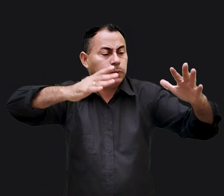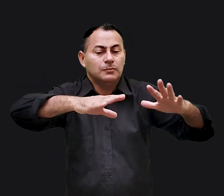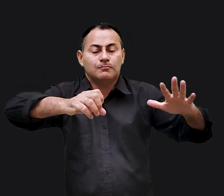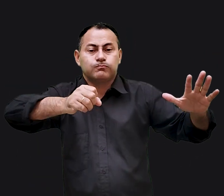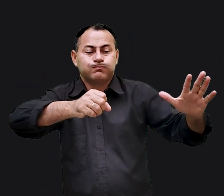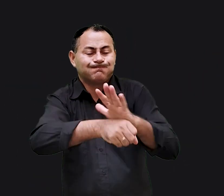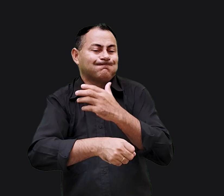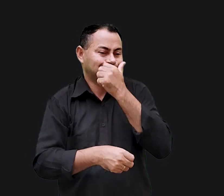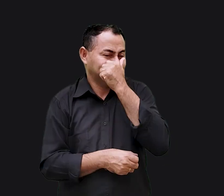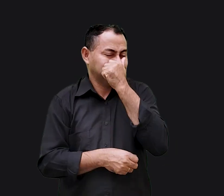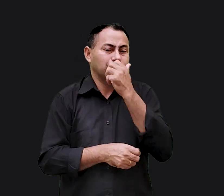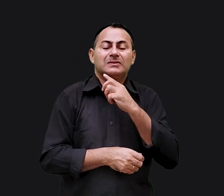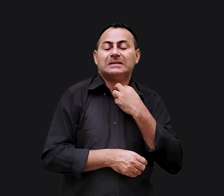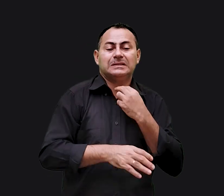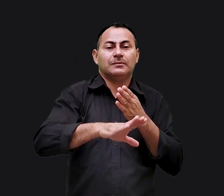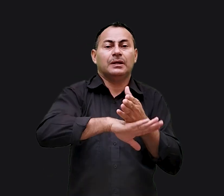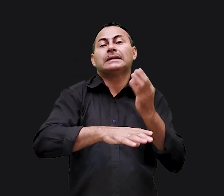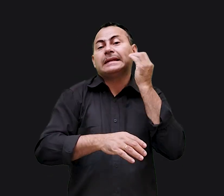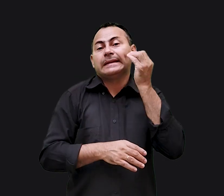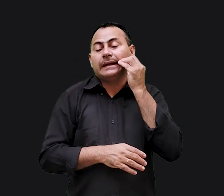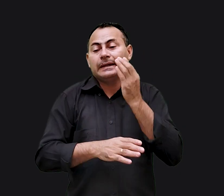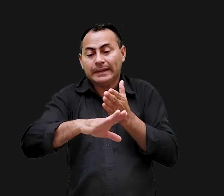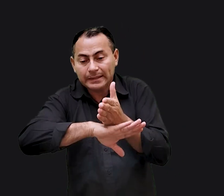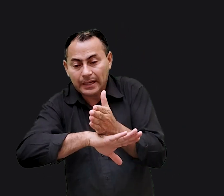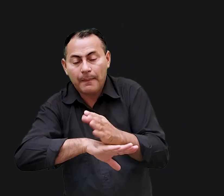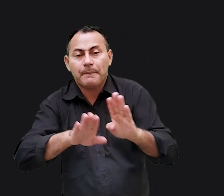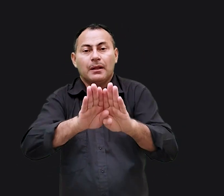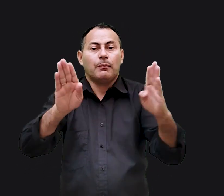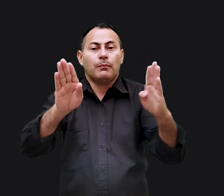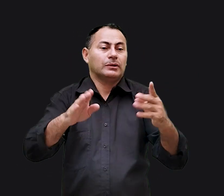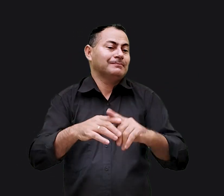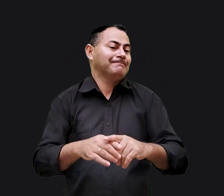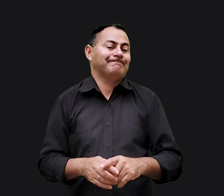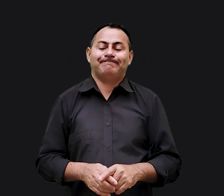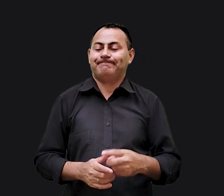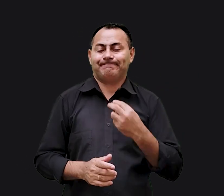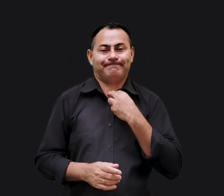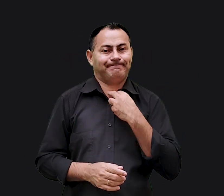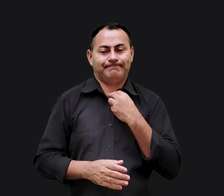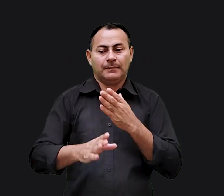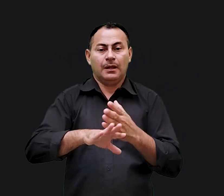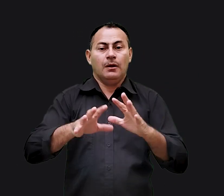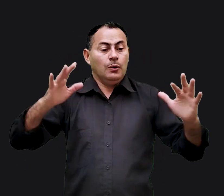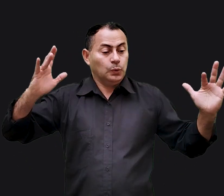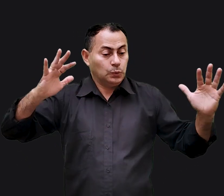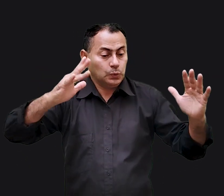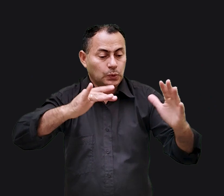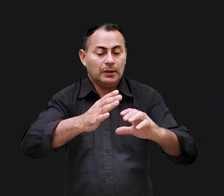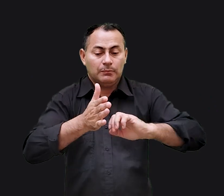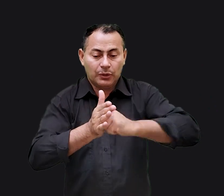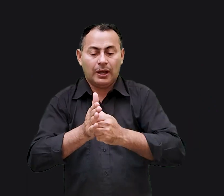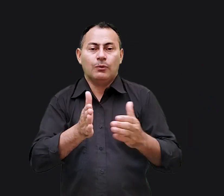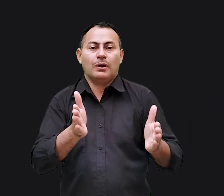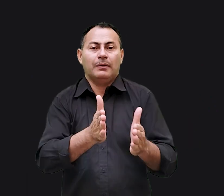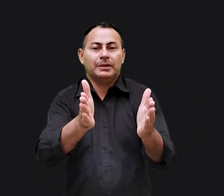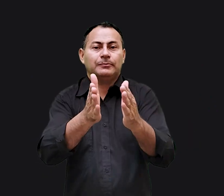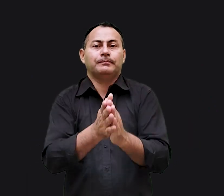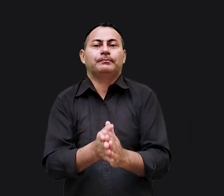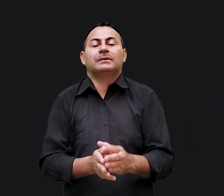a multidão os impediu de entrar. Eles tentaram entrar pela porta, mas foi impossível porque a multidão bloqueava o caminho.